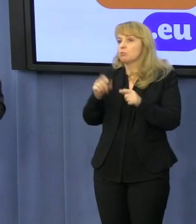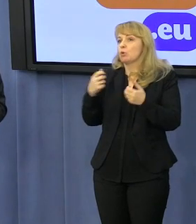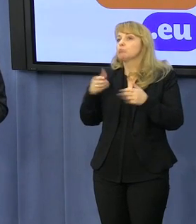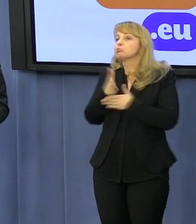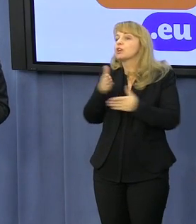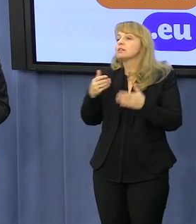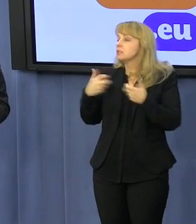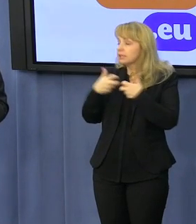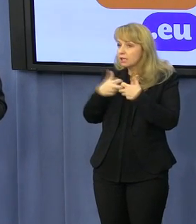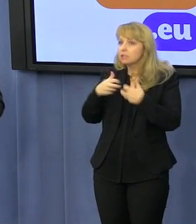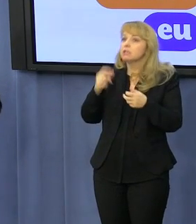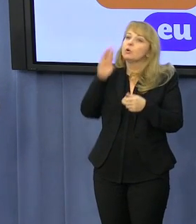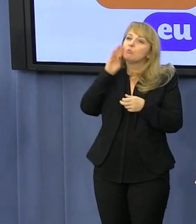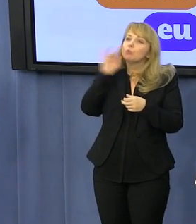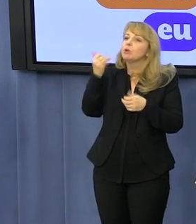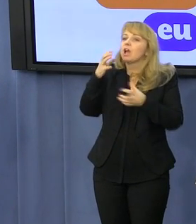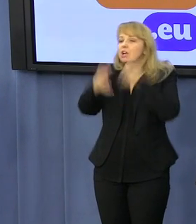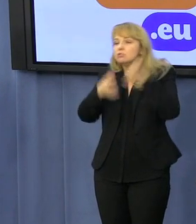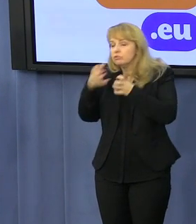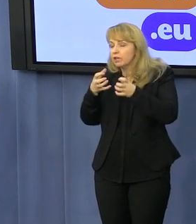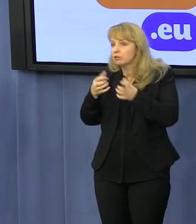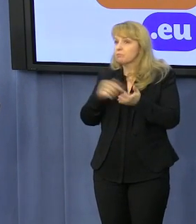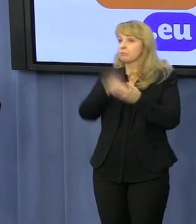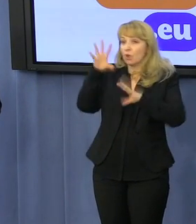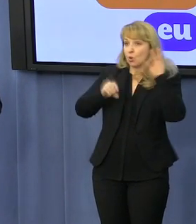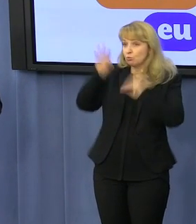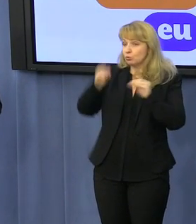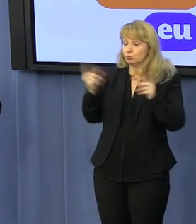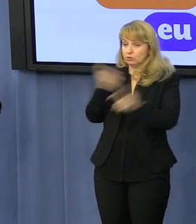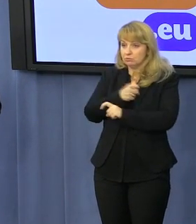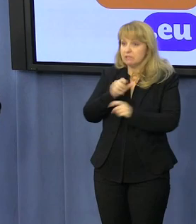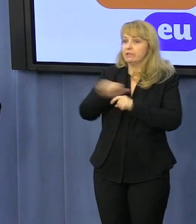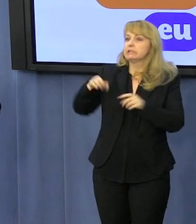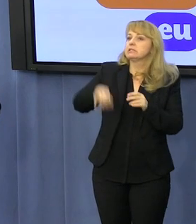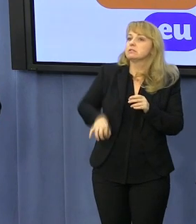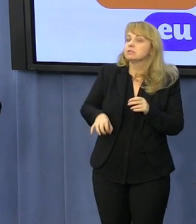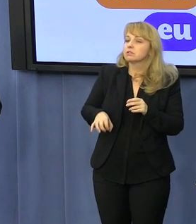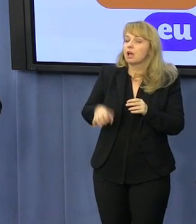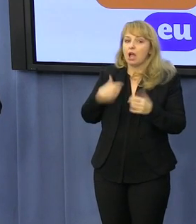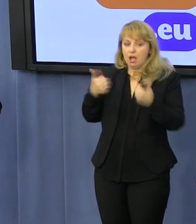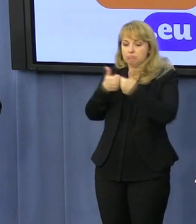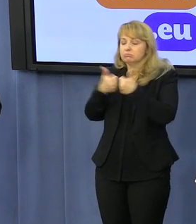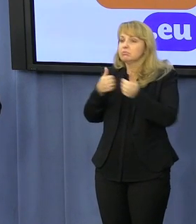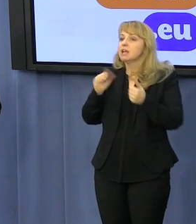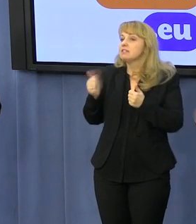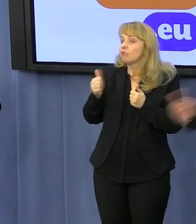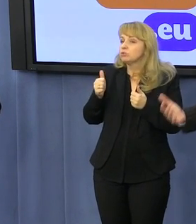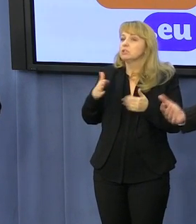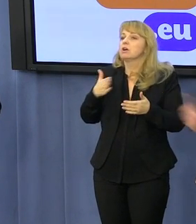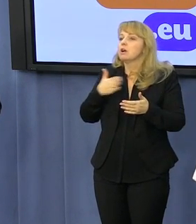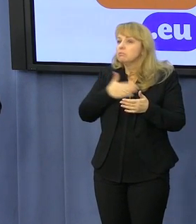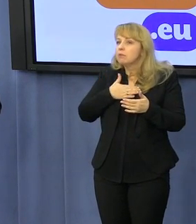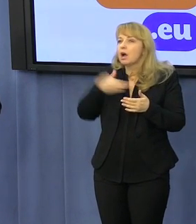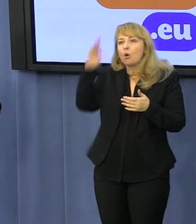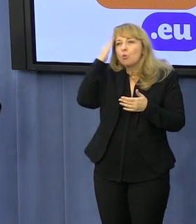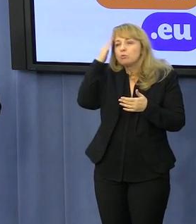Tak, jak się to odbywa na całym świecie. Budżety państwa na tym zyskują. Gracze mogą grać, zmierzyć się w tej grze